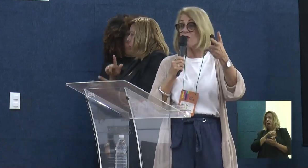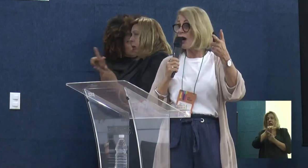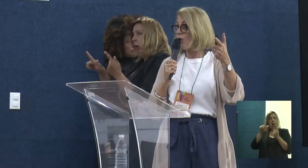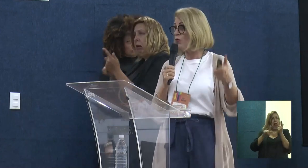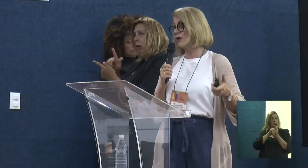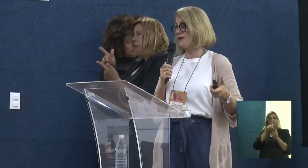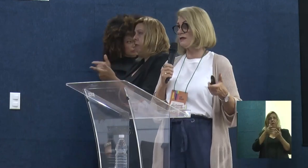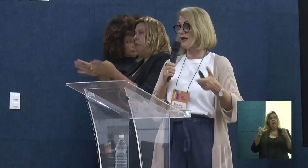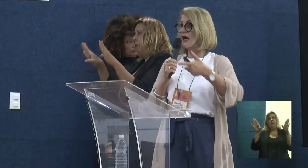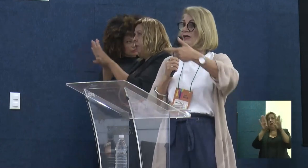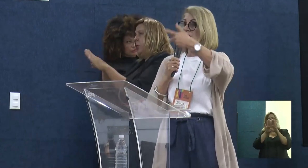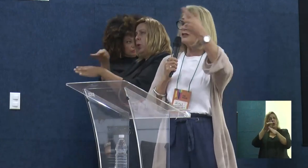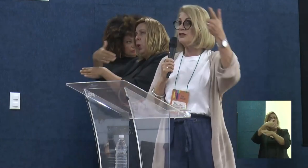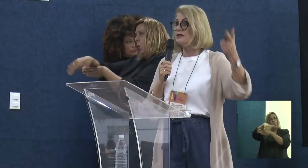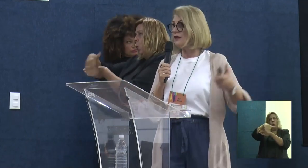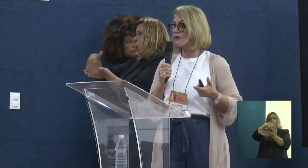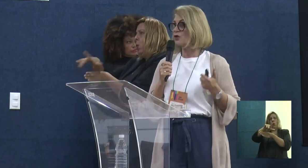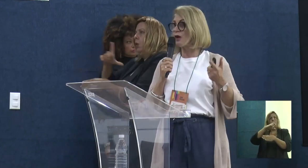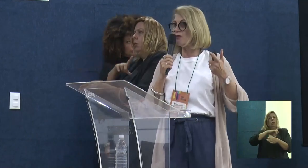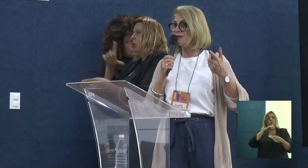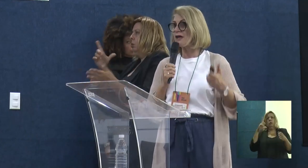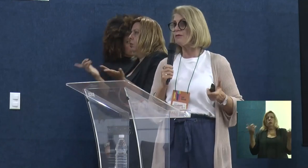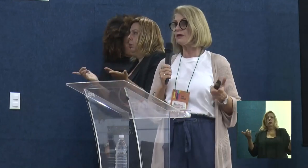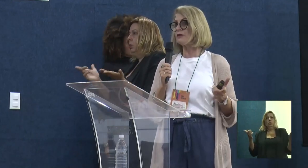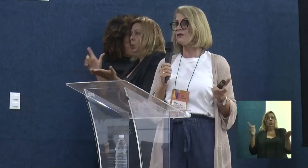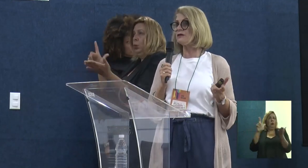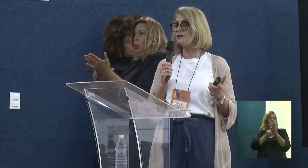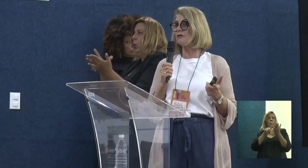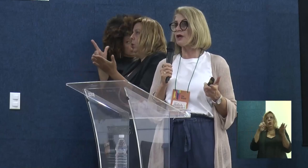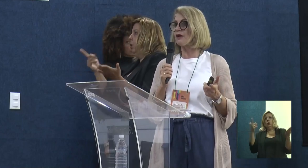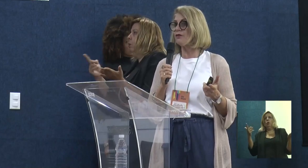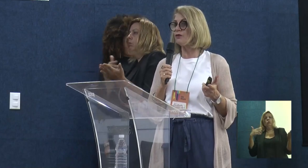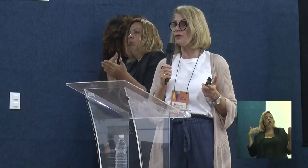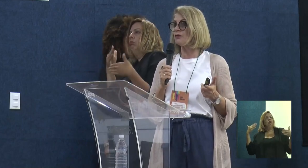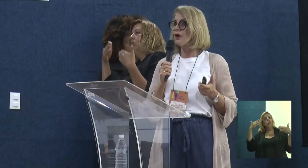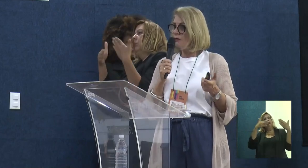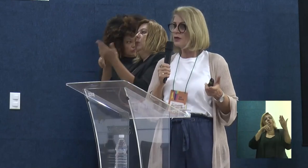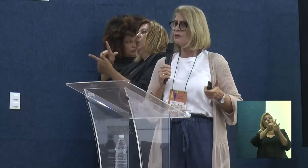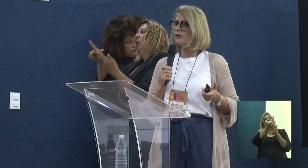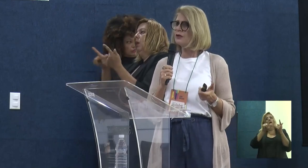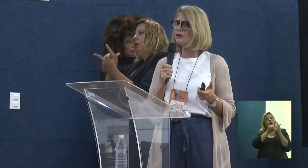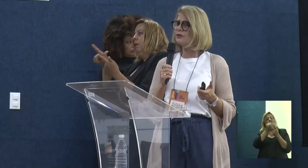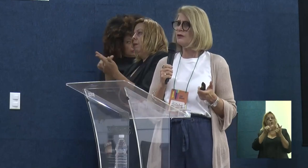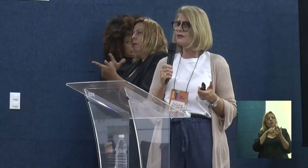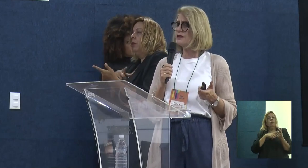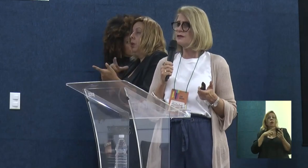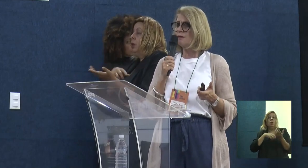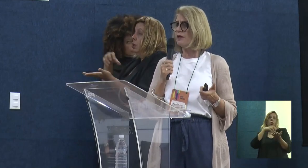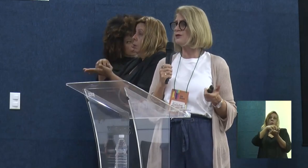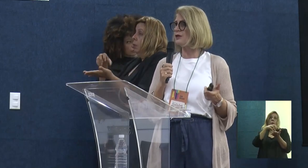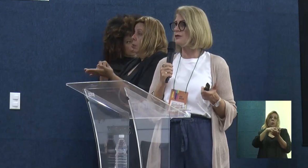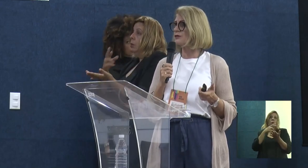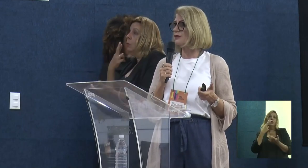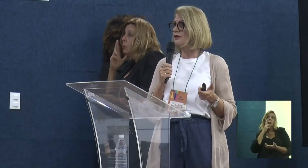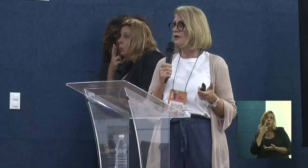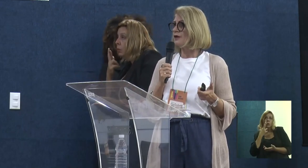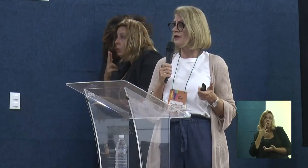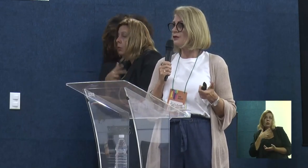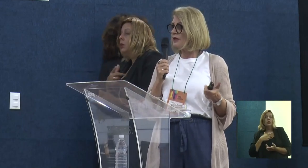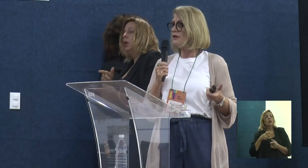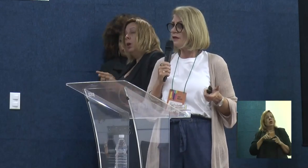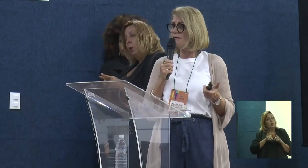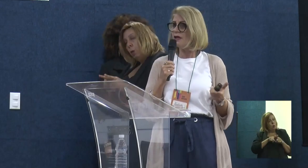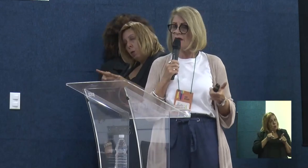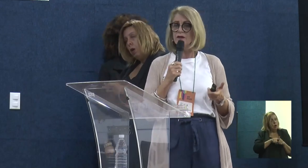greve, eles fecham a rua da cidade, a cidade inteira, o jornal sabe que está acontecendo uma greve na Odonto. Os alunos da arquitetura têm que fazer isso também, gente.